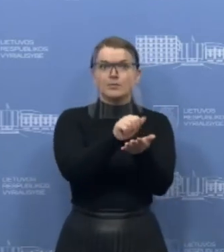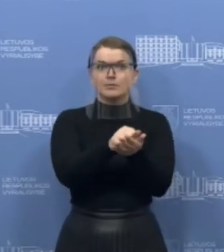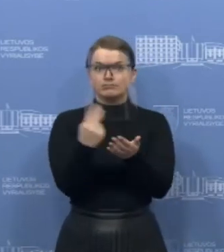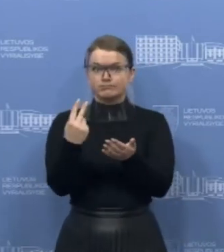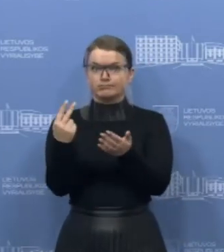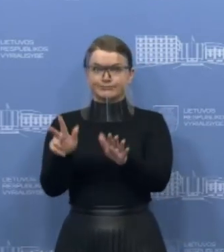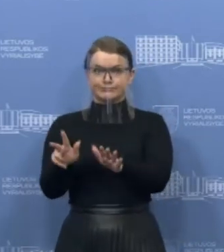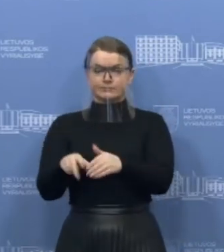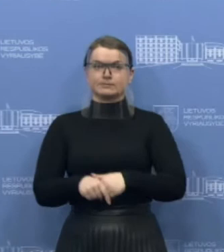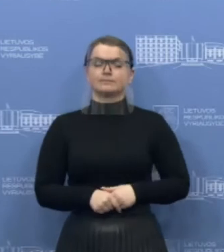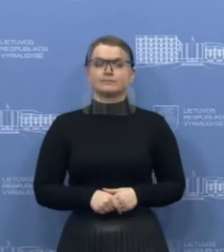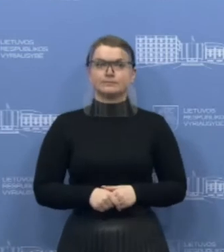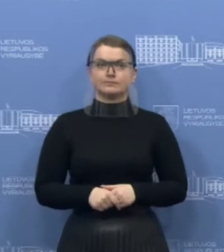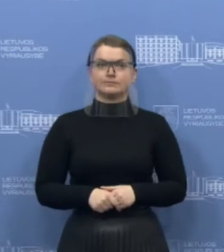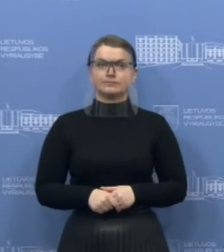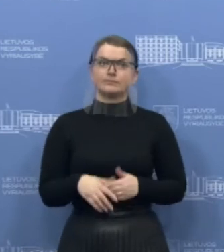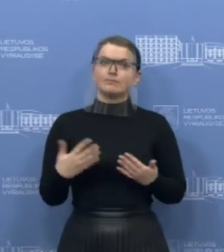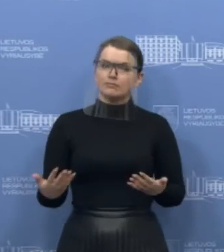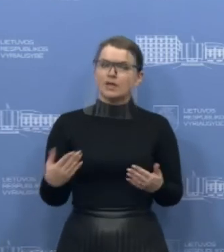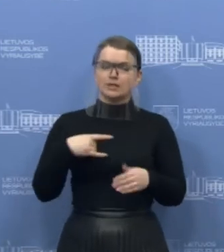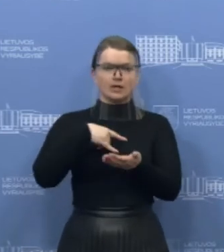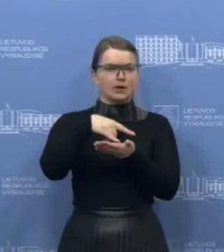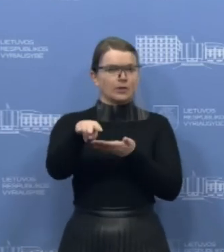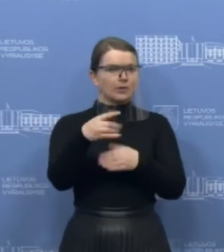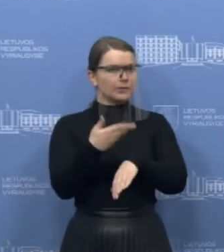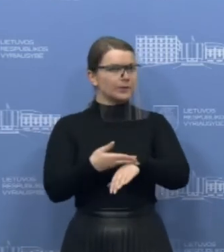tačiau paminėjau, kad tai buvo sudėtingas skrydis.